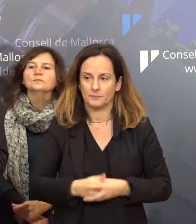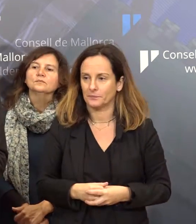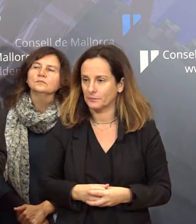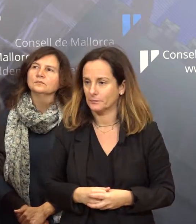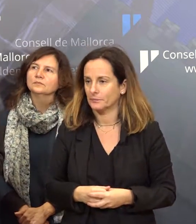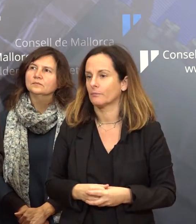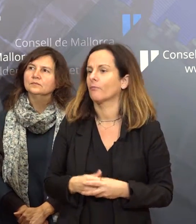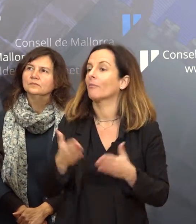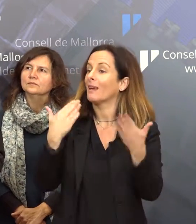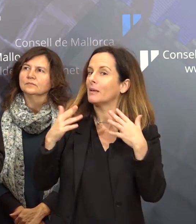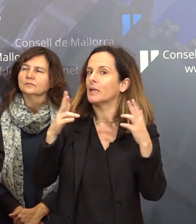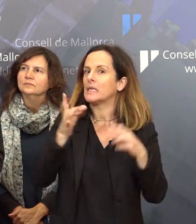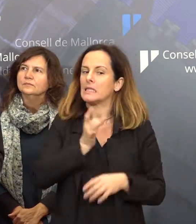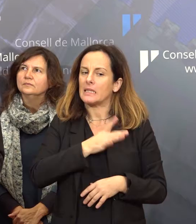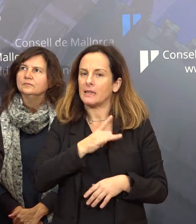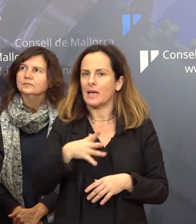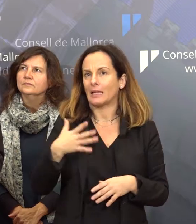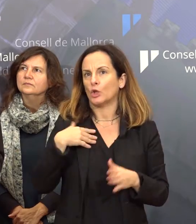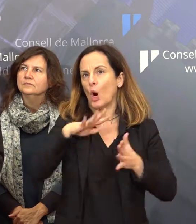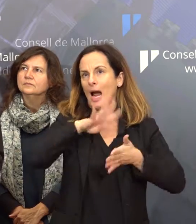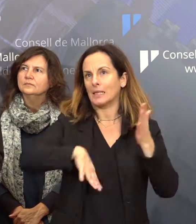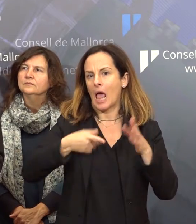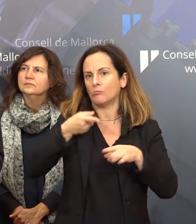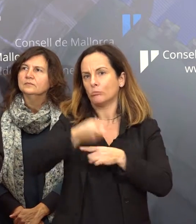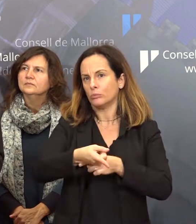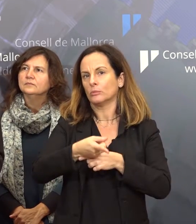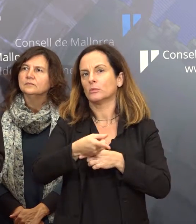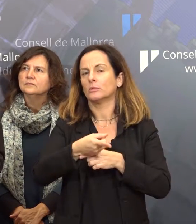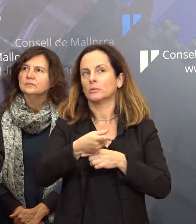'aquestes sindicats és el tema de català és el tema de com a requisit sí